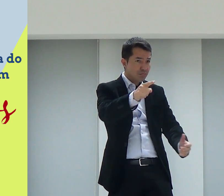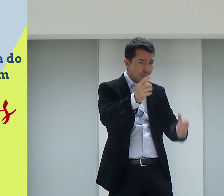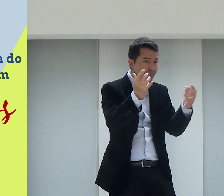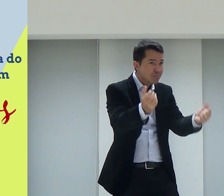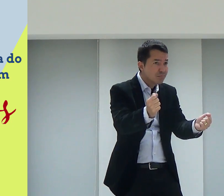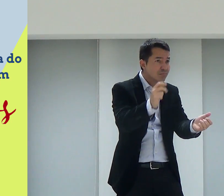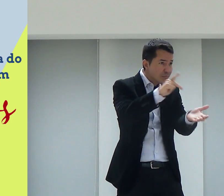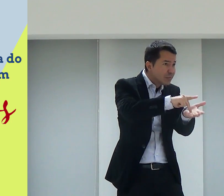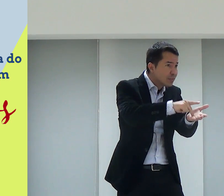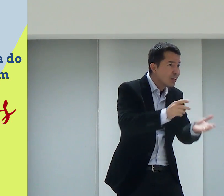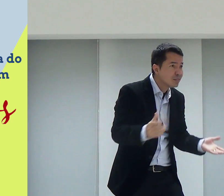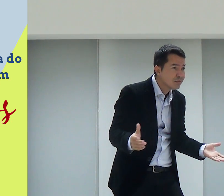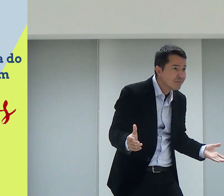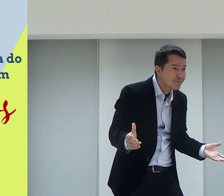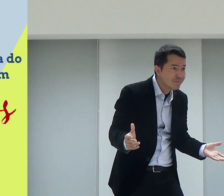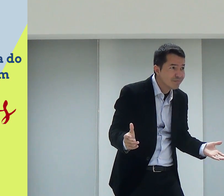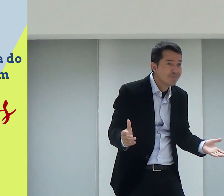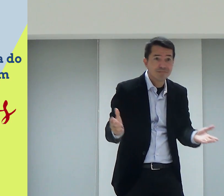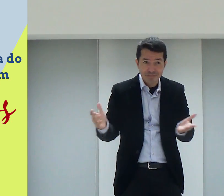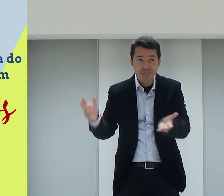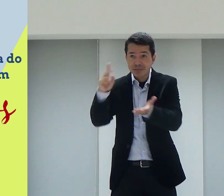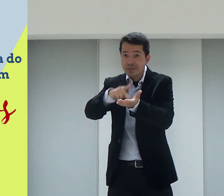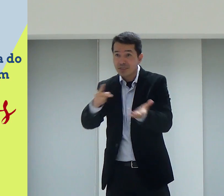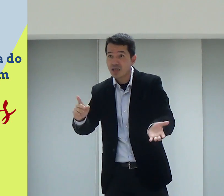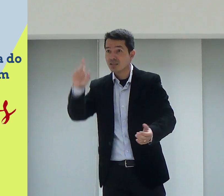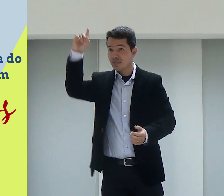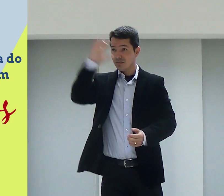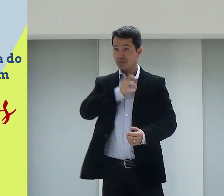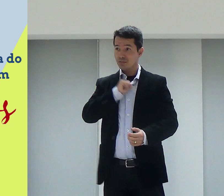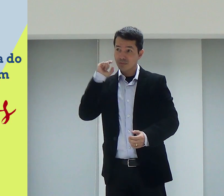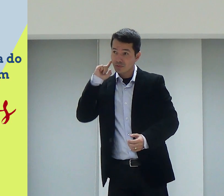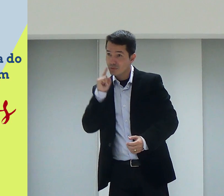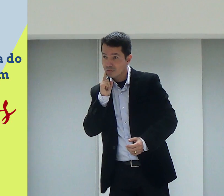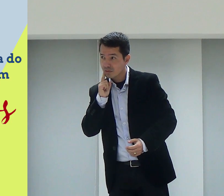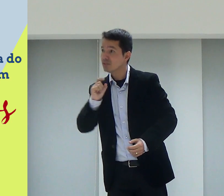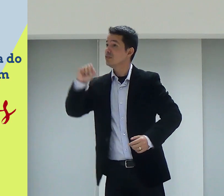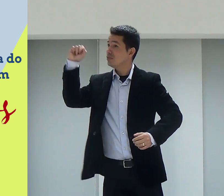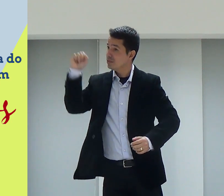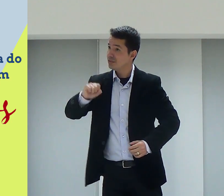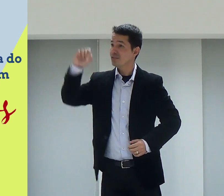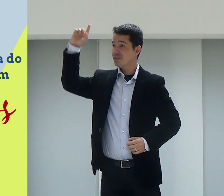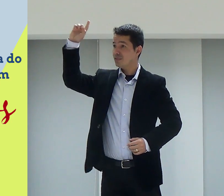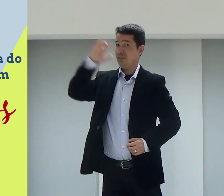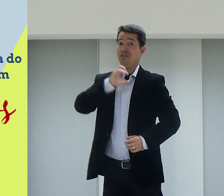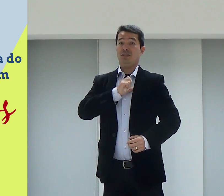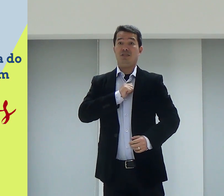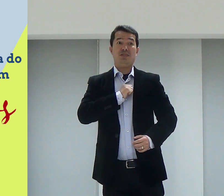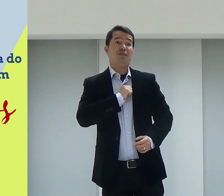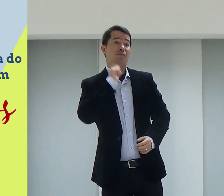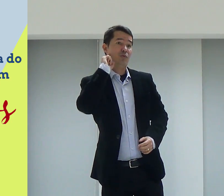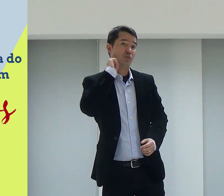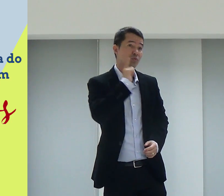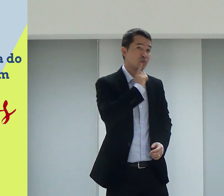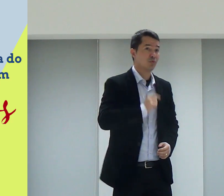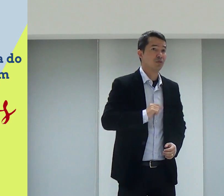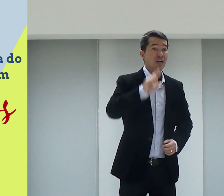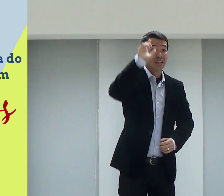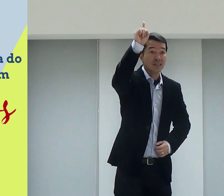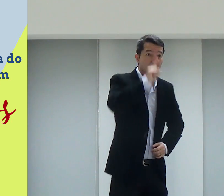É isso? Você aceita? Isso não é verdade? Não é verdade? Deus ama o surdo? Sim, Deus ama a